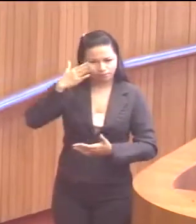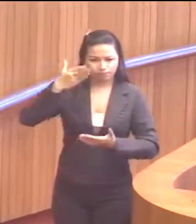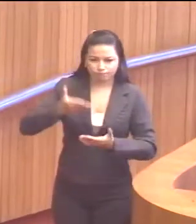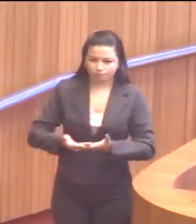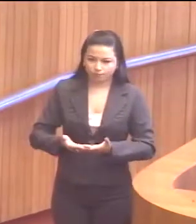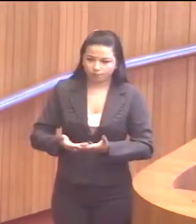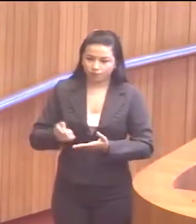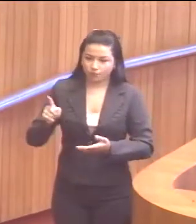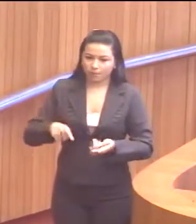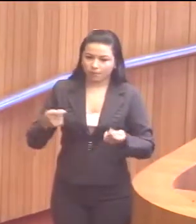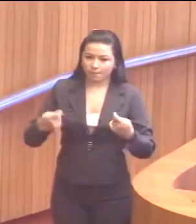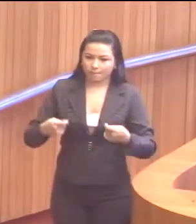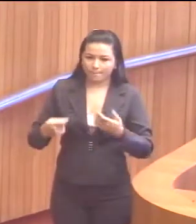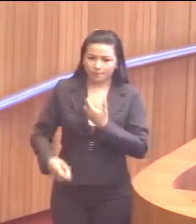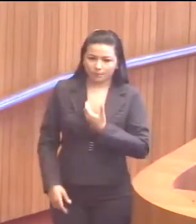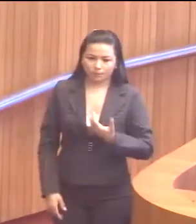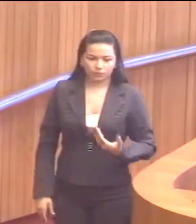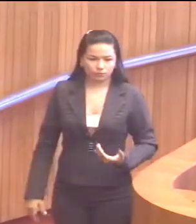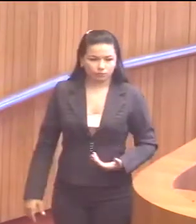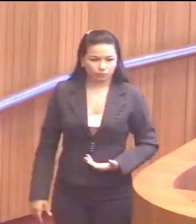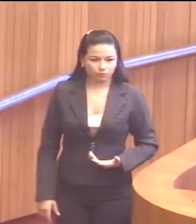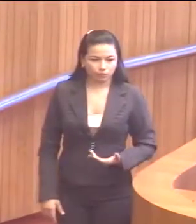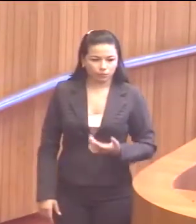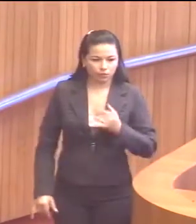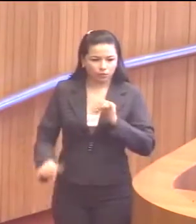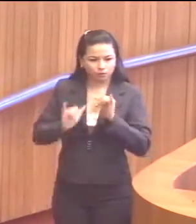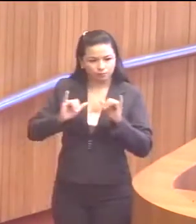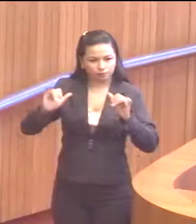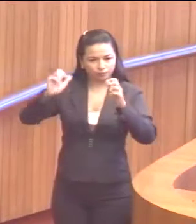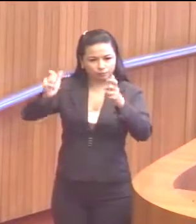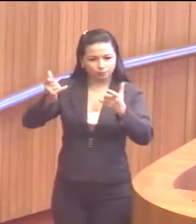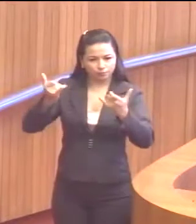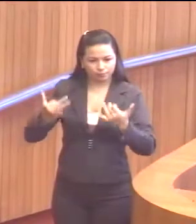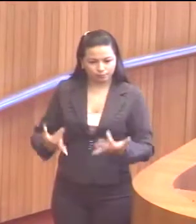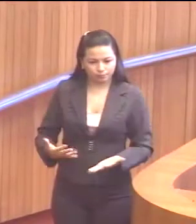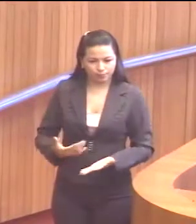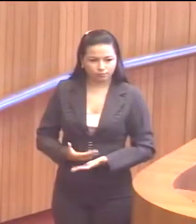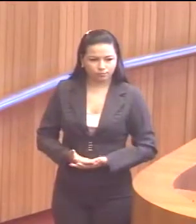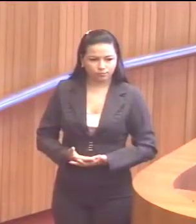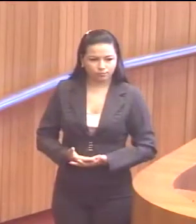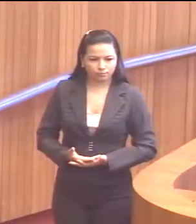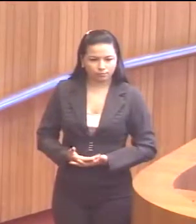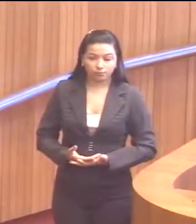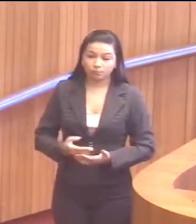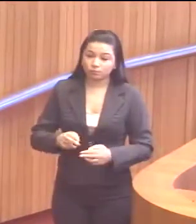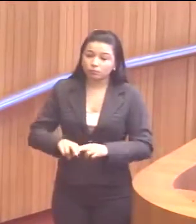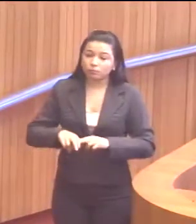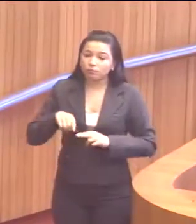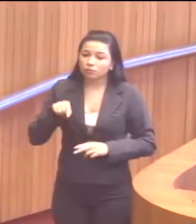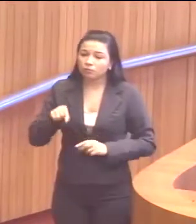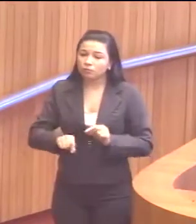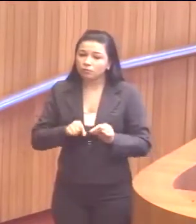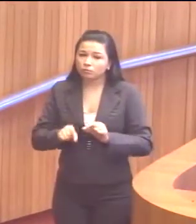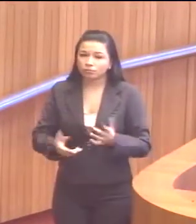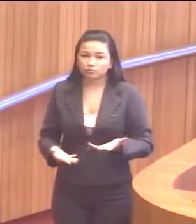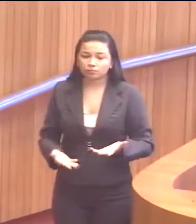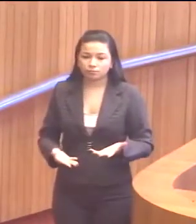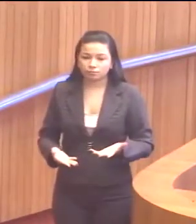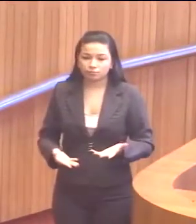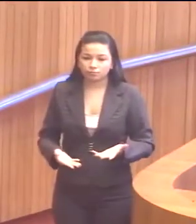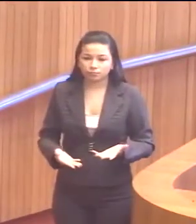acredito que é preciso que o governo se manifeste, esclareça, afinal de contas, por que